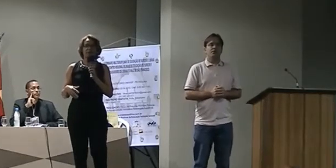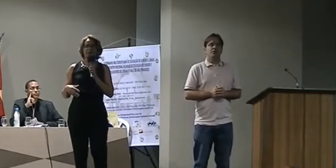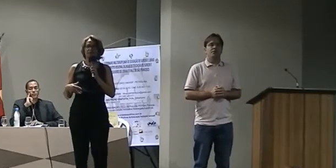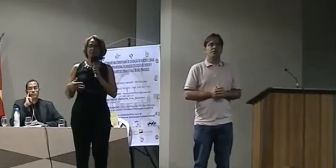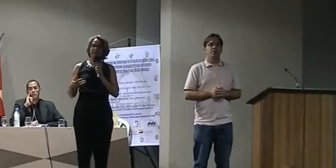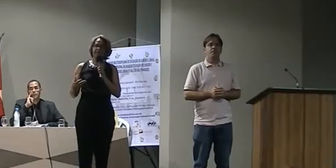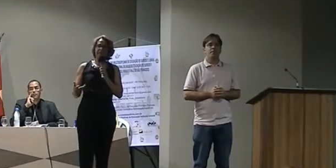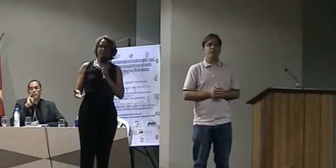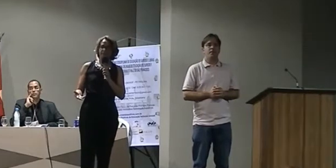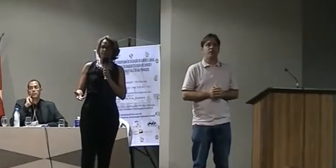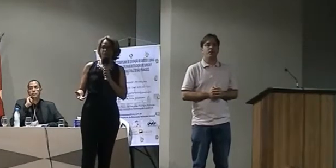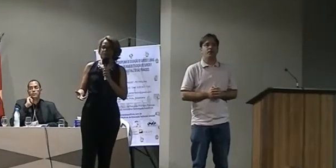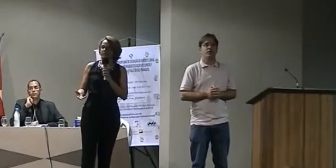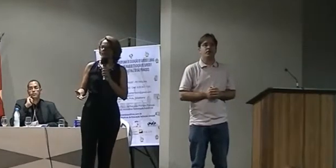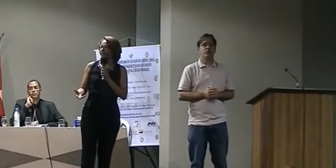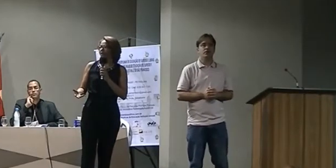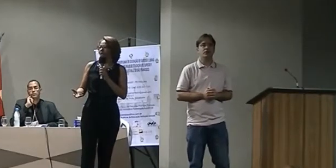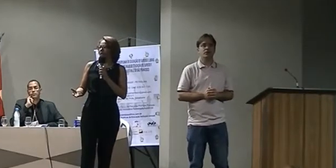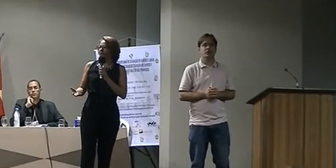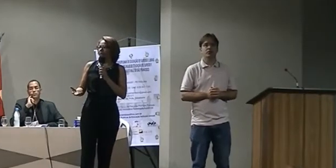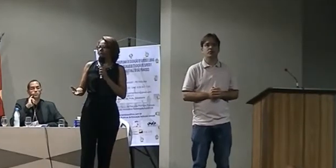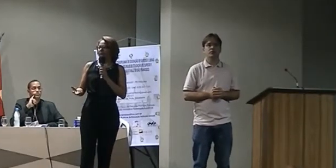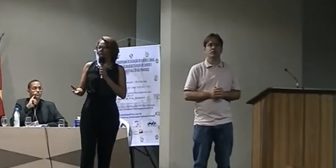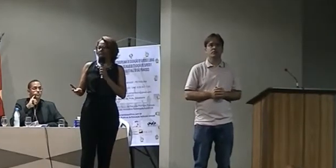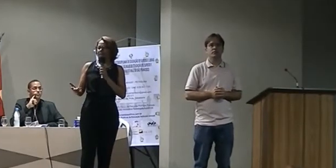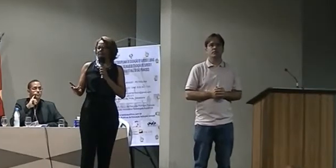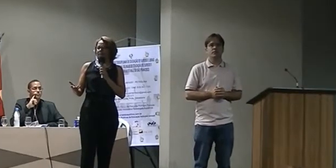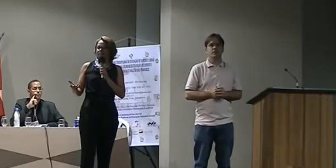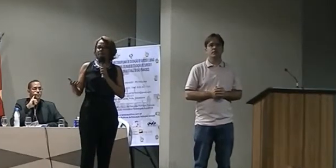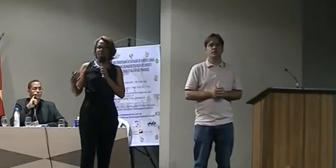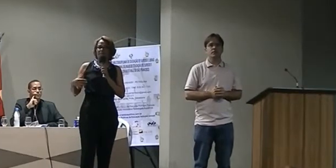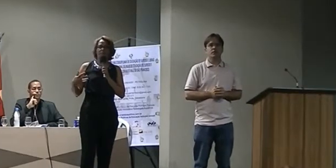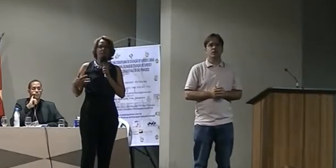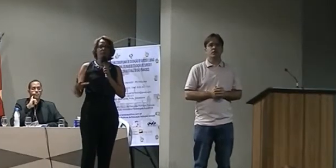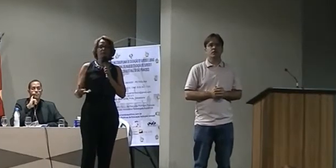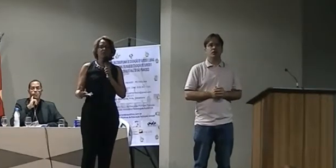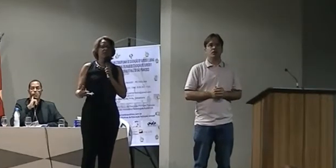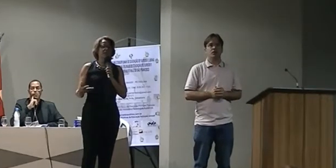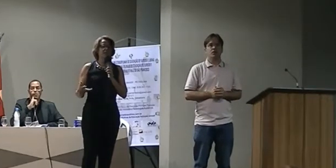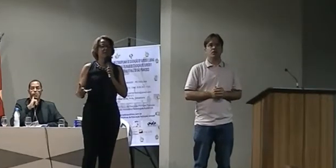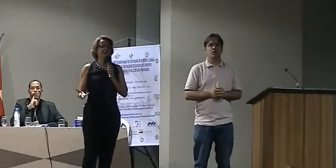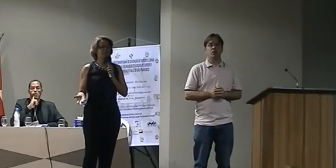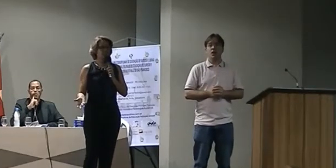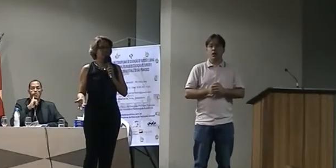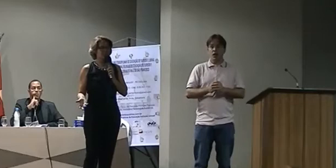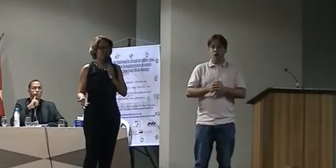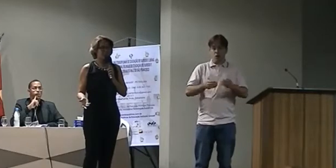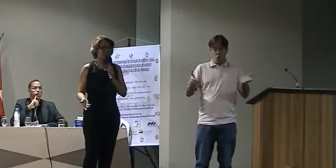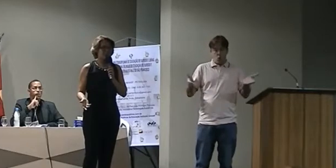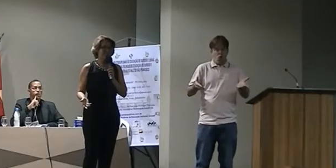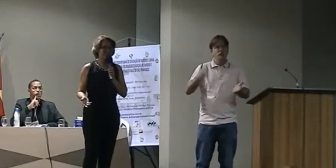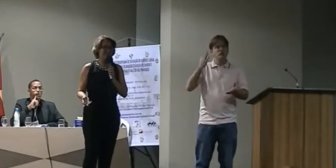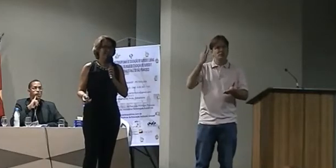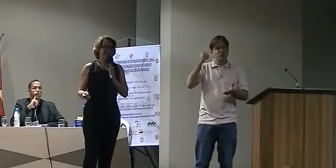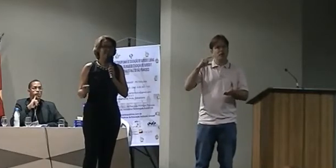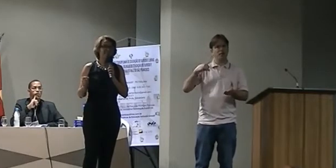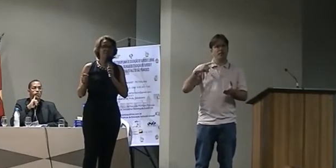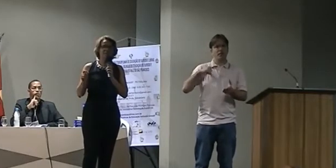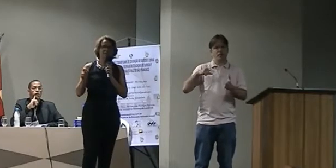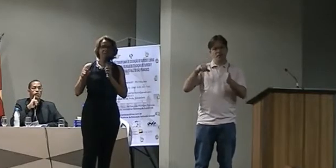muitas expectativas. Mas, principalmente, na formação do professor, isso se faz